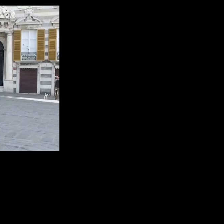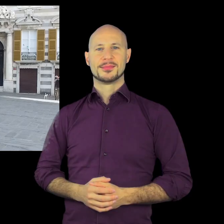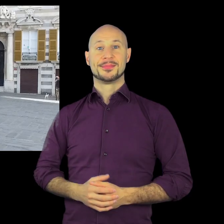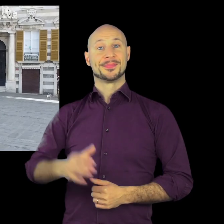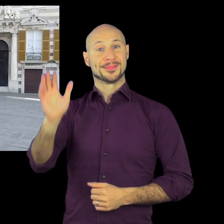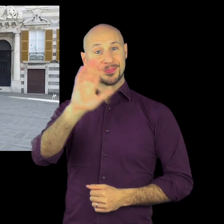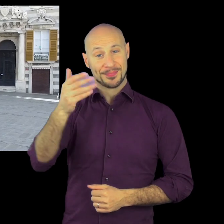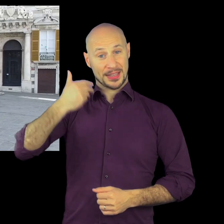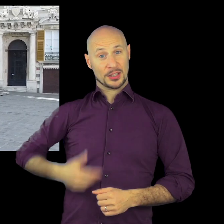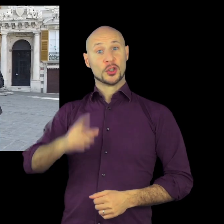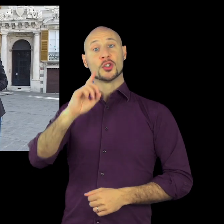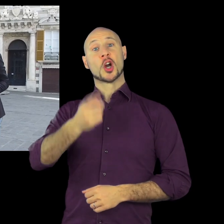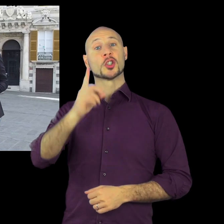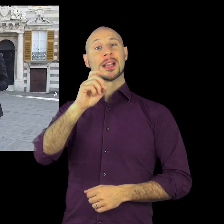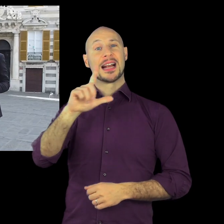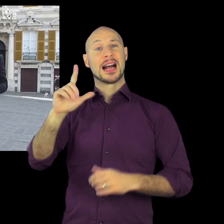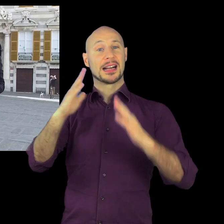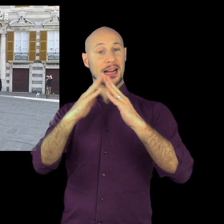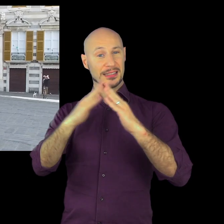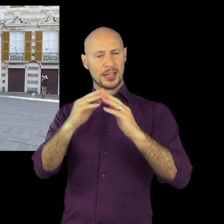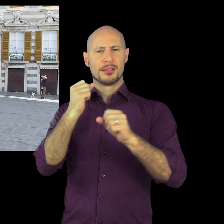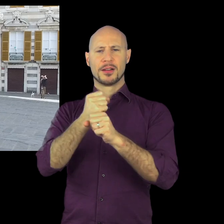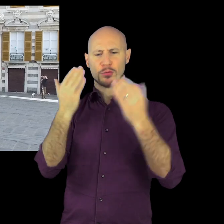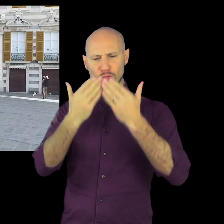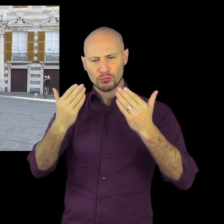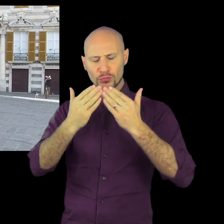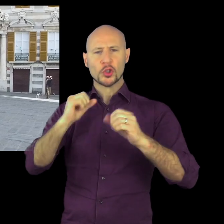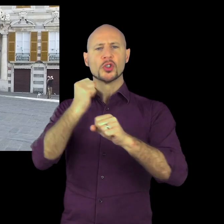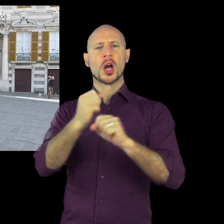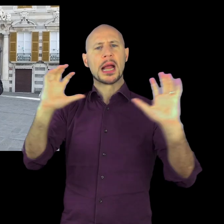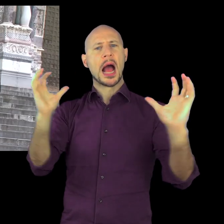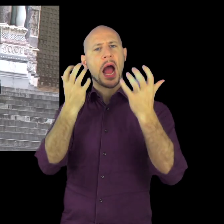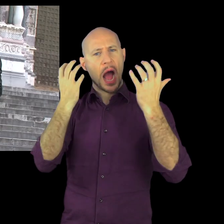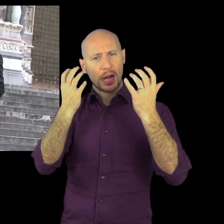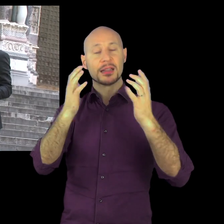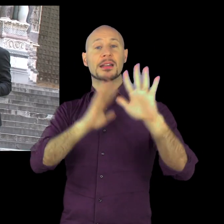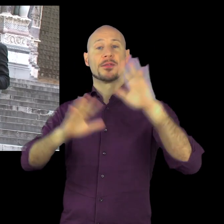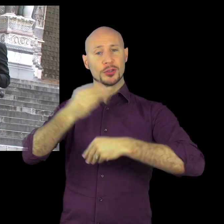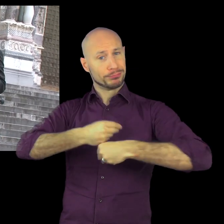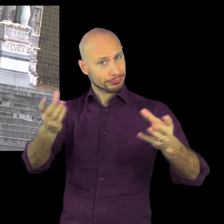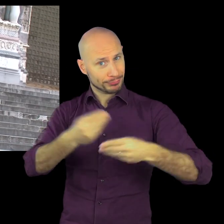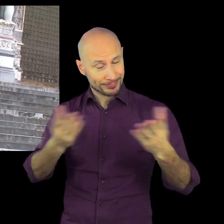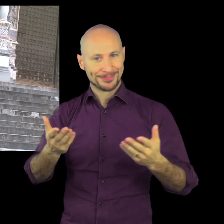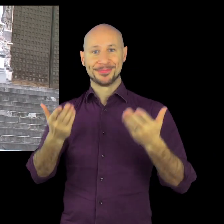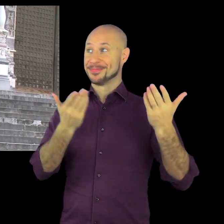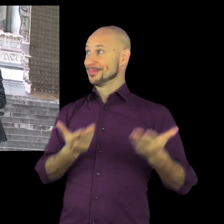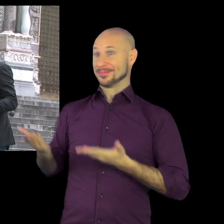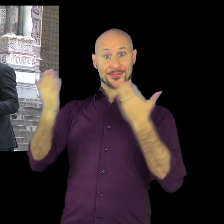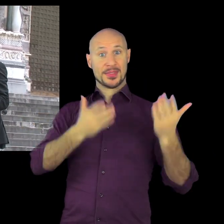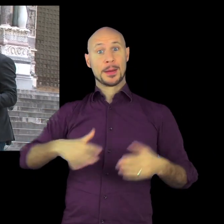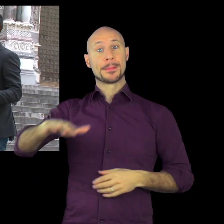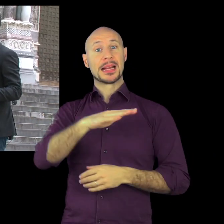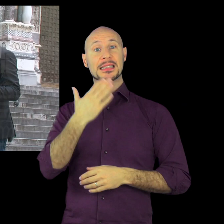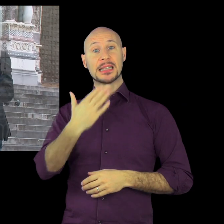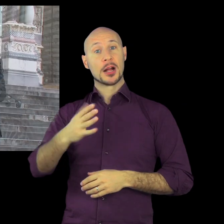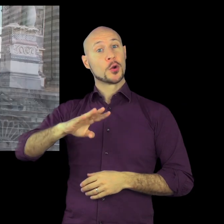Ciao a tutti, sono Giorgio della Casa, divulgatore scientifico e storico dell'arte. Ci troviamo nella centrale piazza di